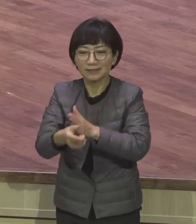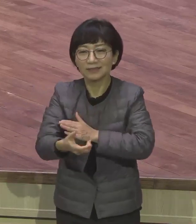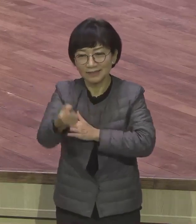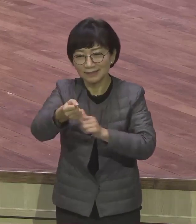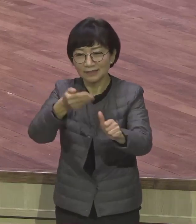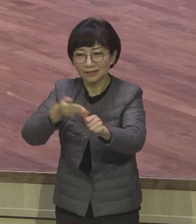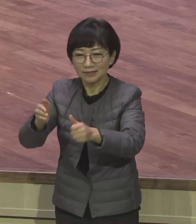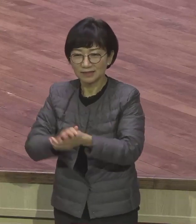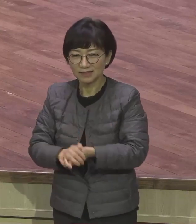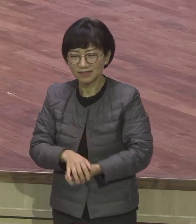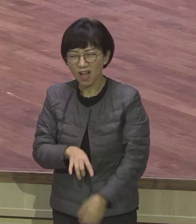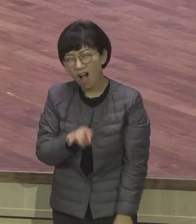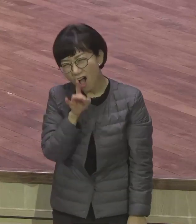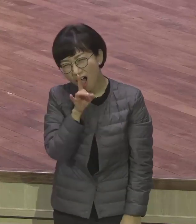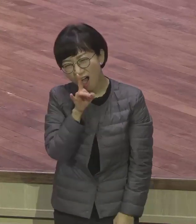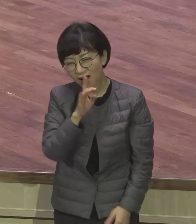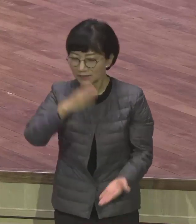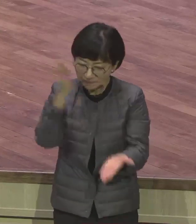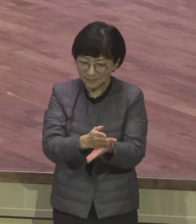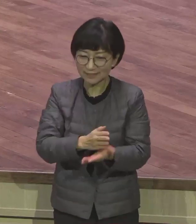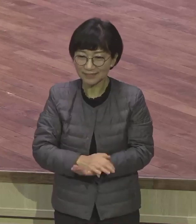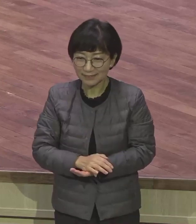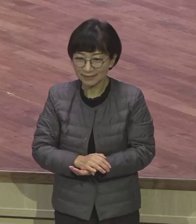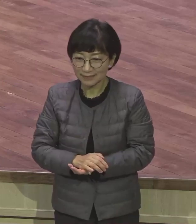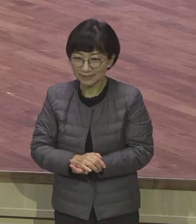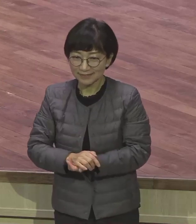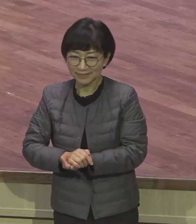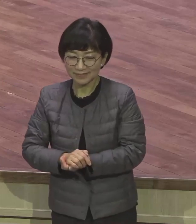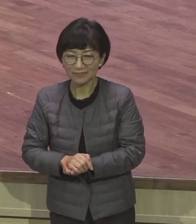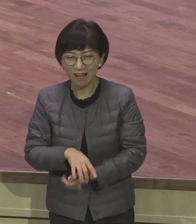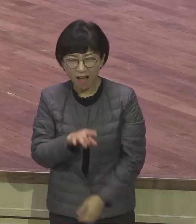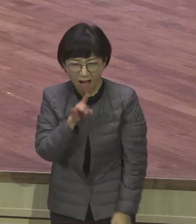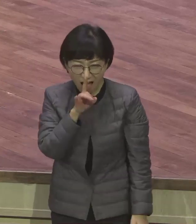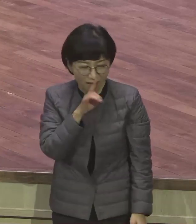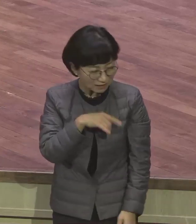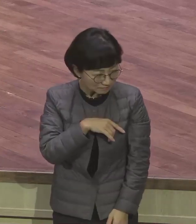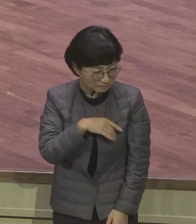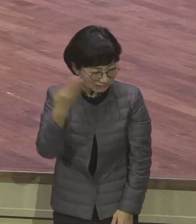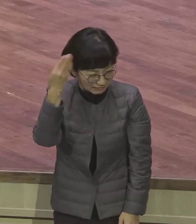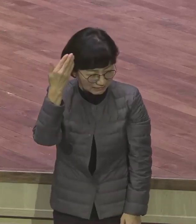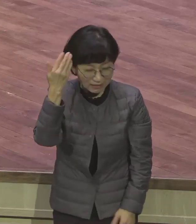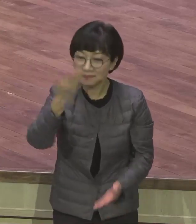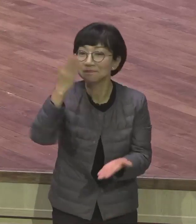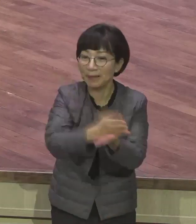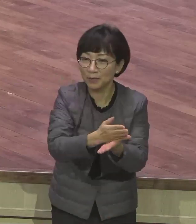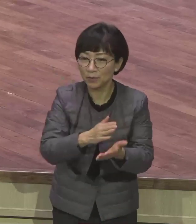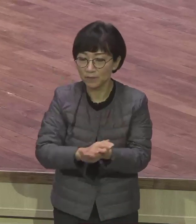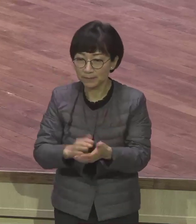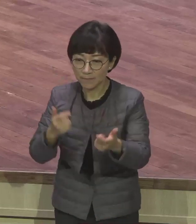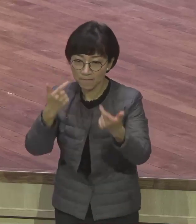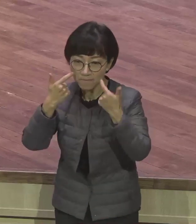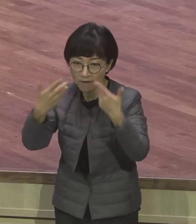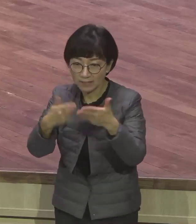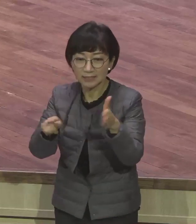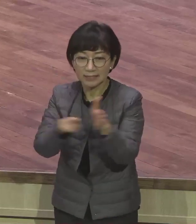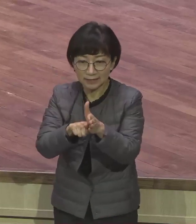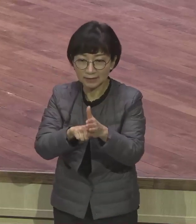미지근한 거를 믿어 말고 아는 그런 종교형의 지식 말고 확신 내가 처음이 되어있어요.